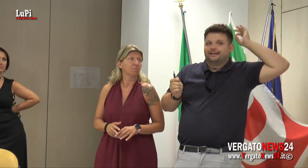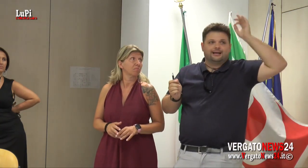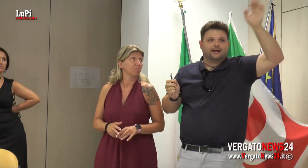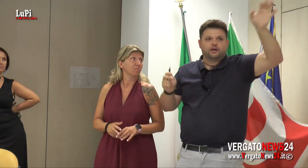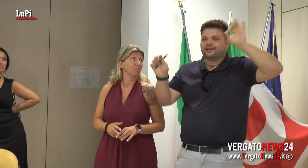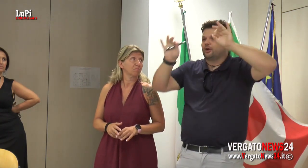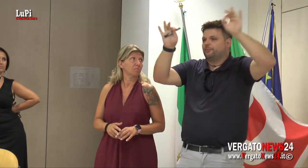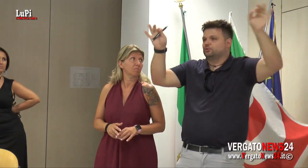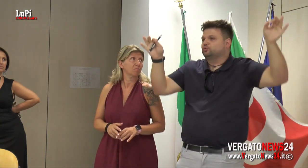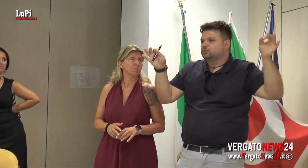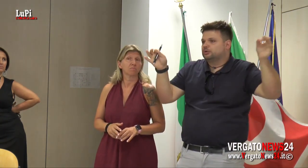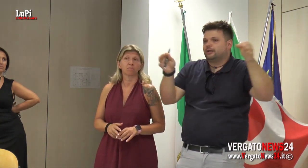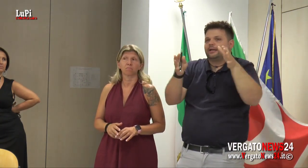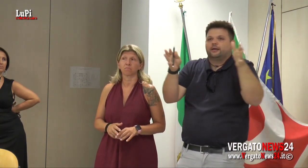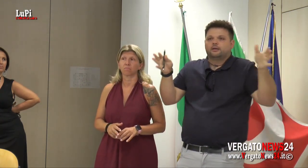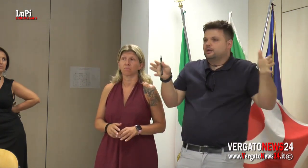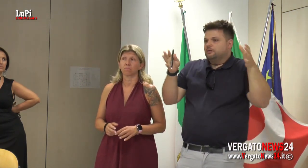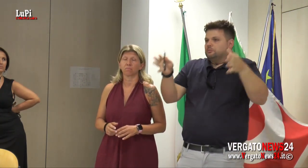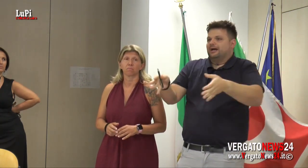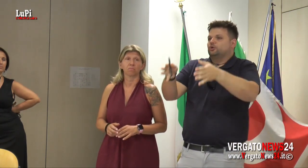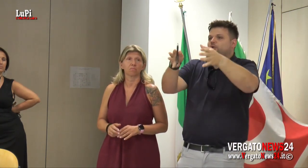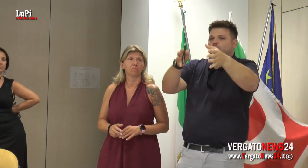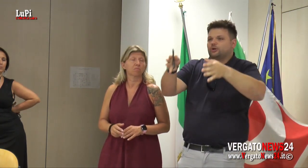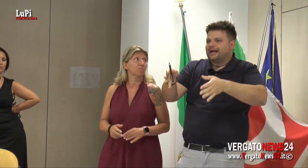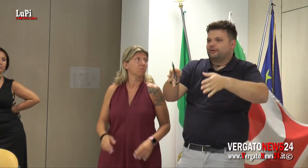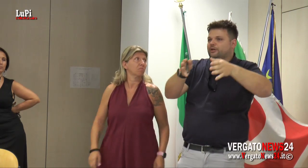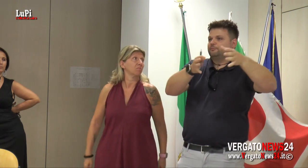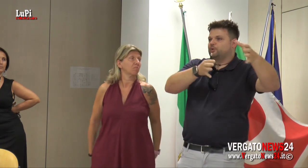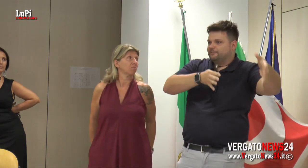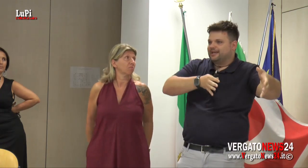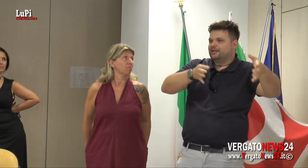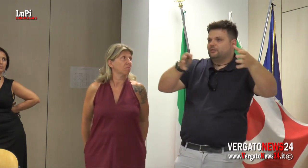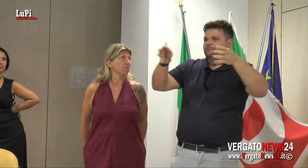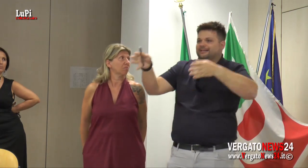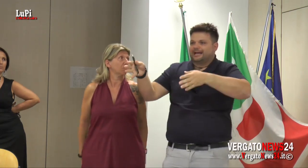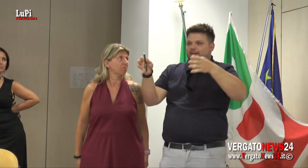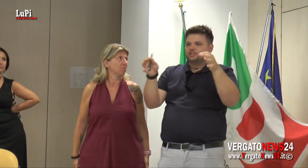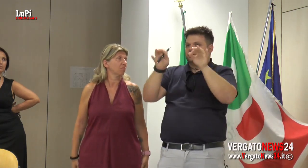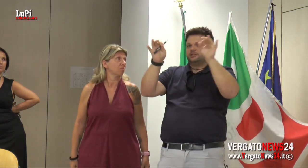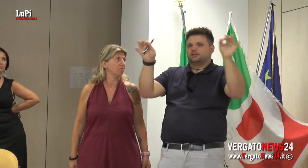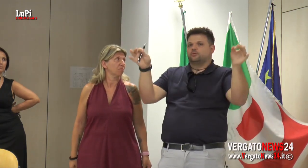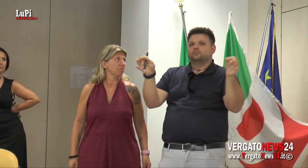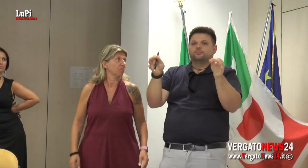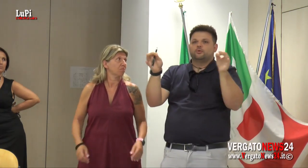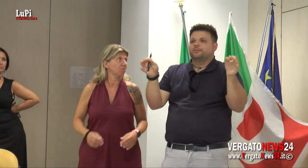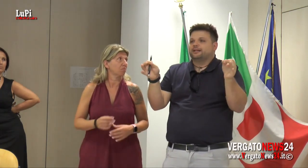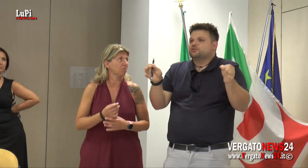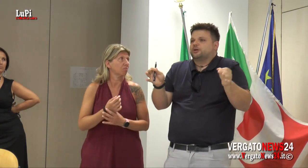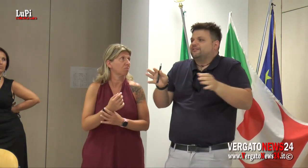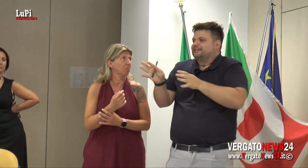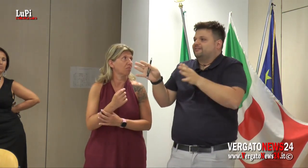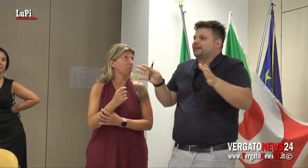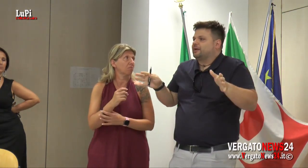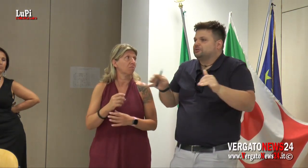Porretta e che coprono tutto e che hanno il loro orario, chi pieno, chi part time, eccetera, eccetera, con un